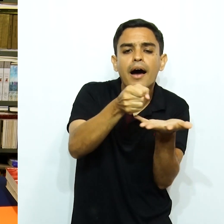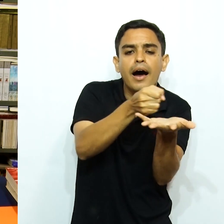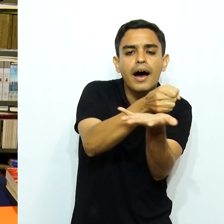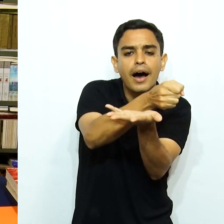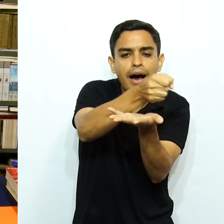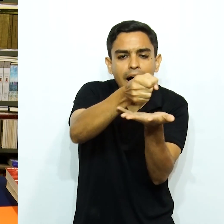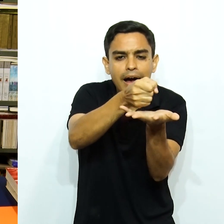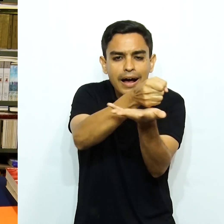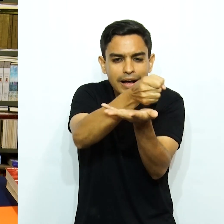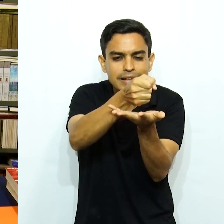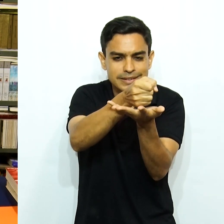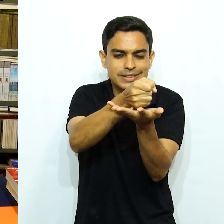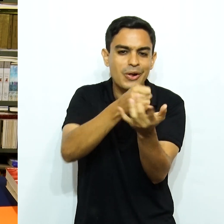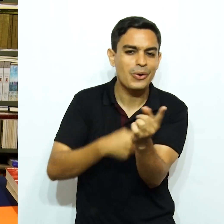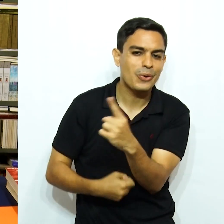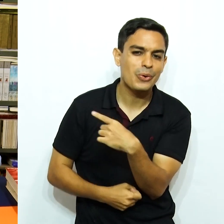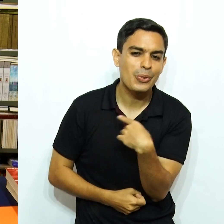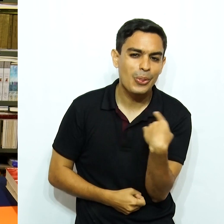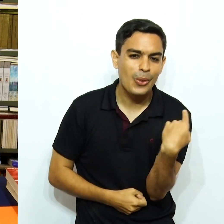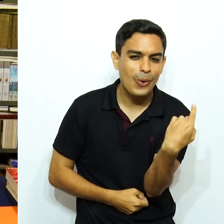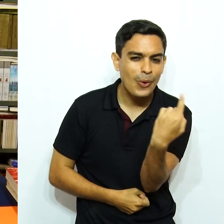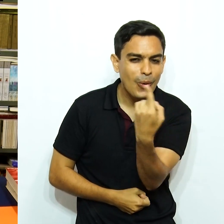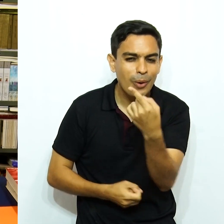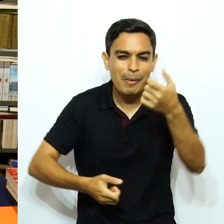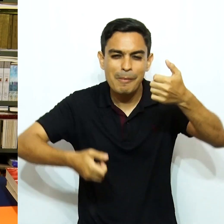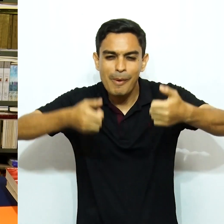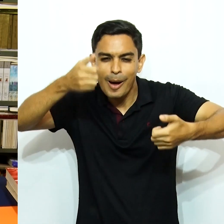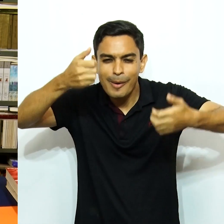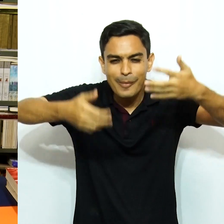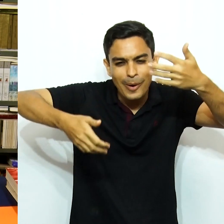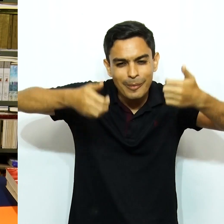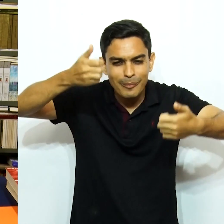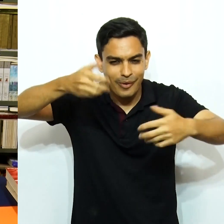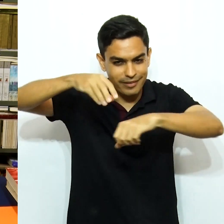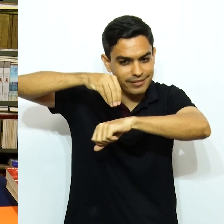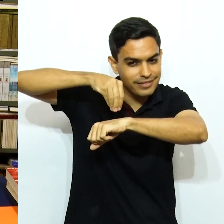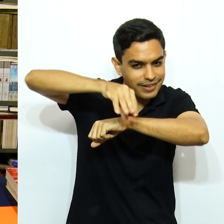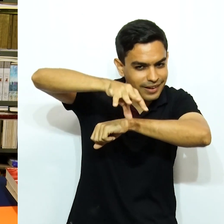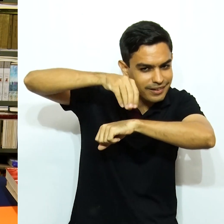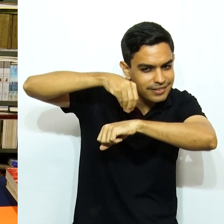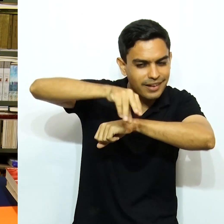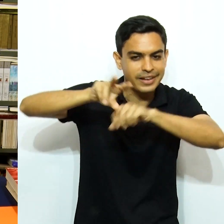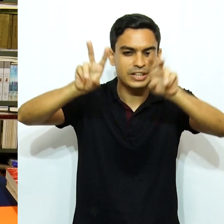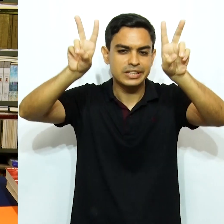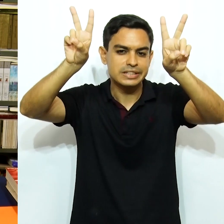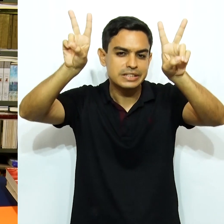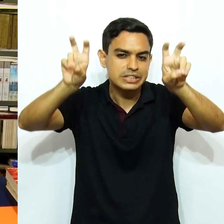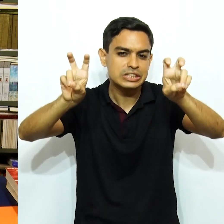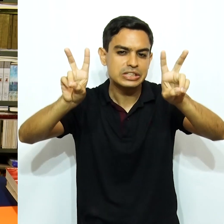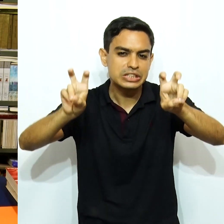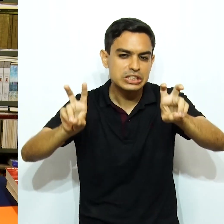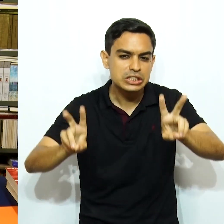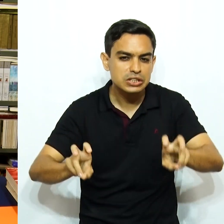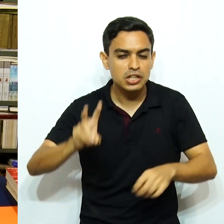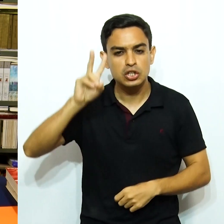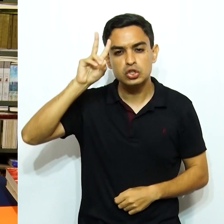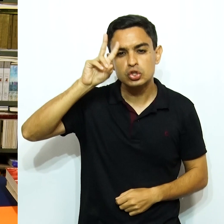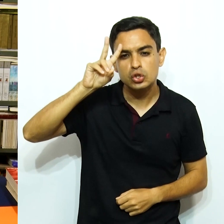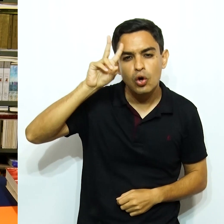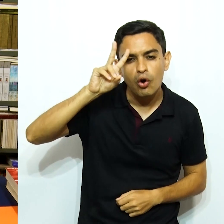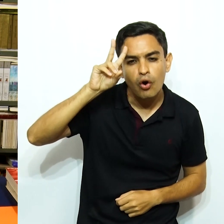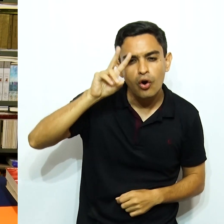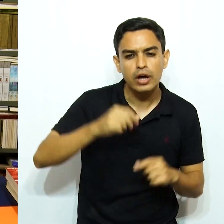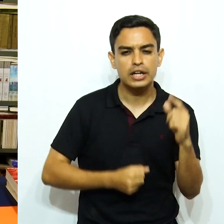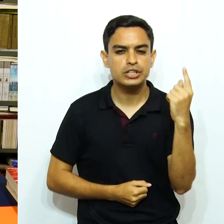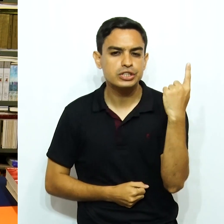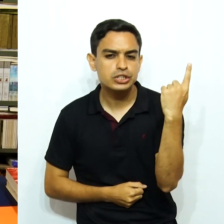pedras para forrar esse chão sobre o qual nós vamos erguer muitas outras indicações, em títulos tanto de história, de